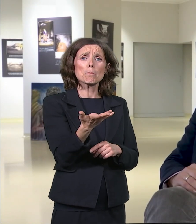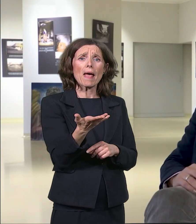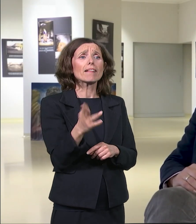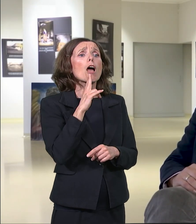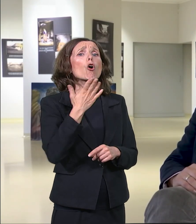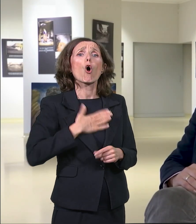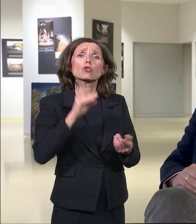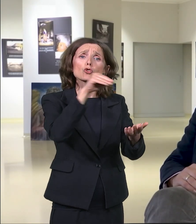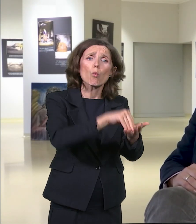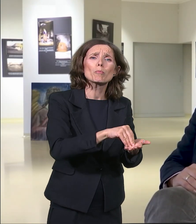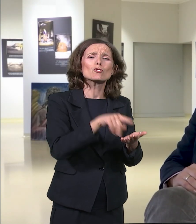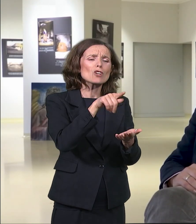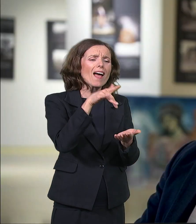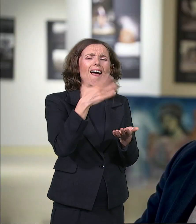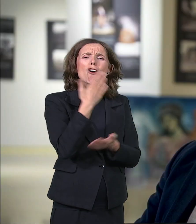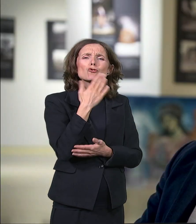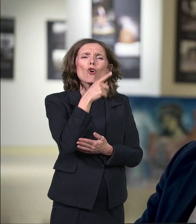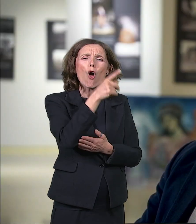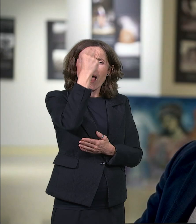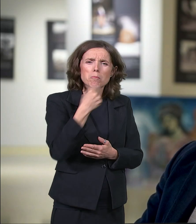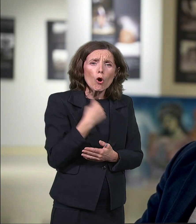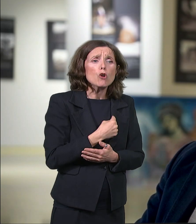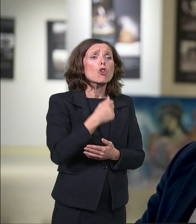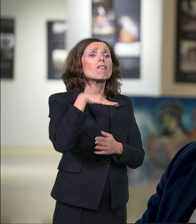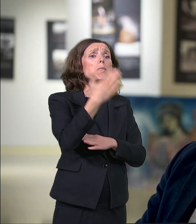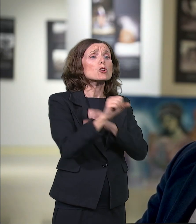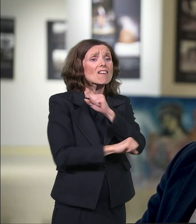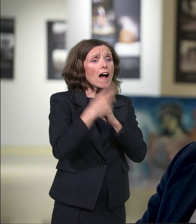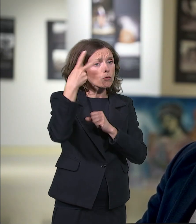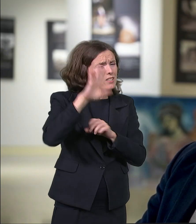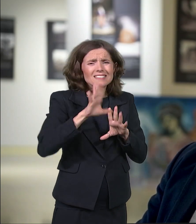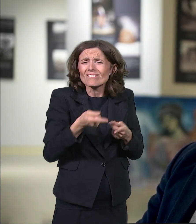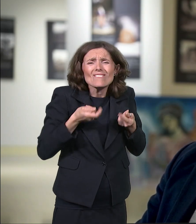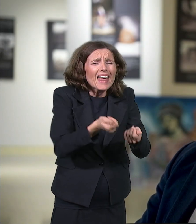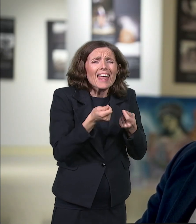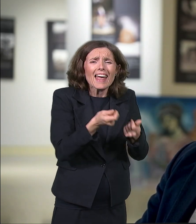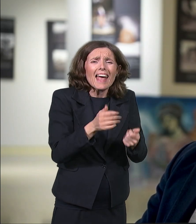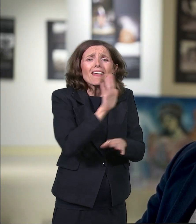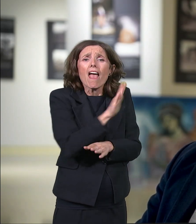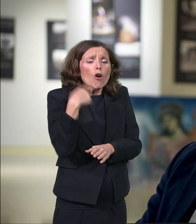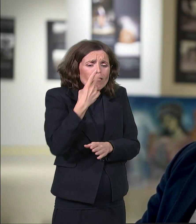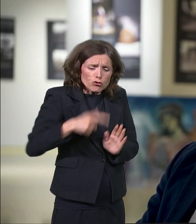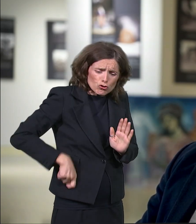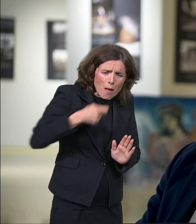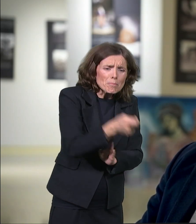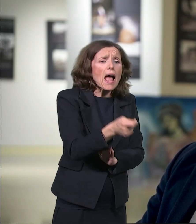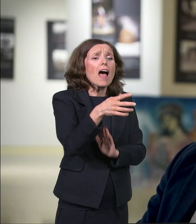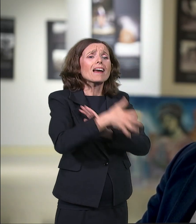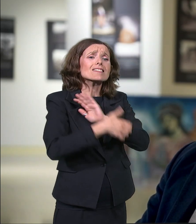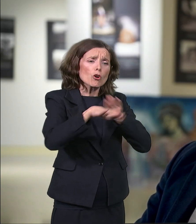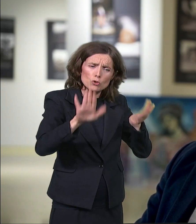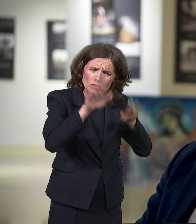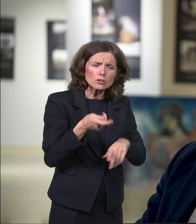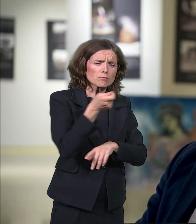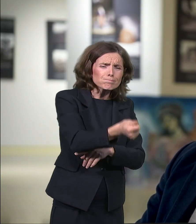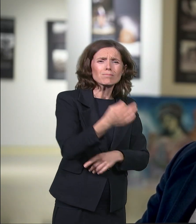dalje studiranje u inostranstvu. Svojim ličnim svestima bukvalno plaća sve. Ododeće, obuće, knjiga,